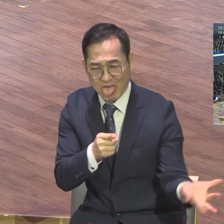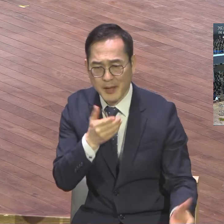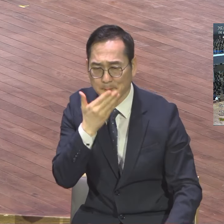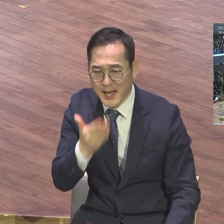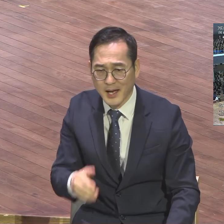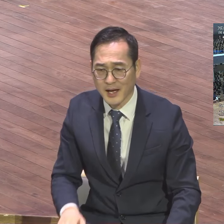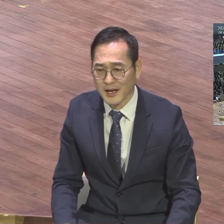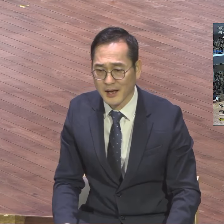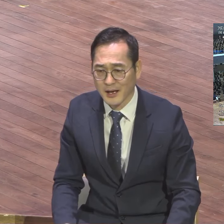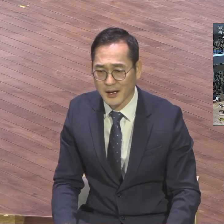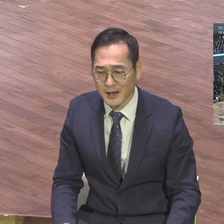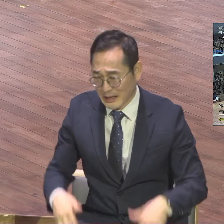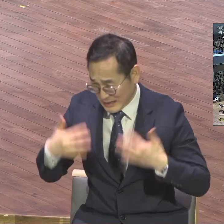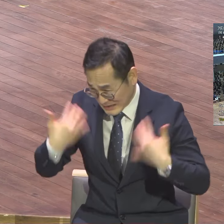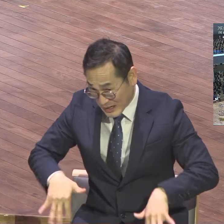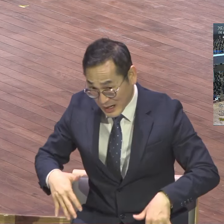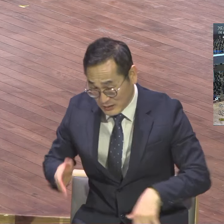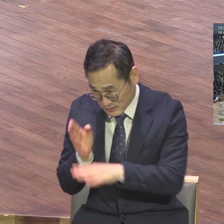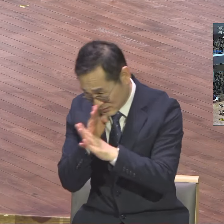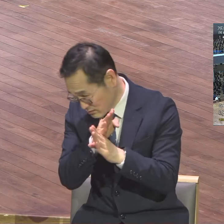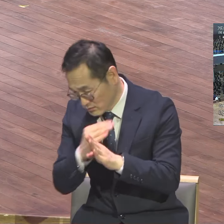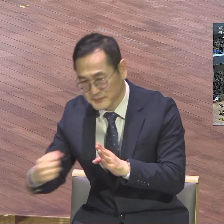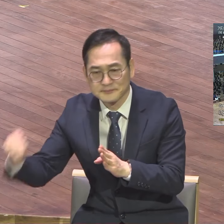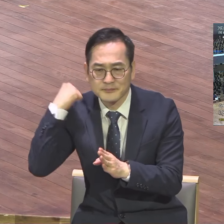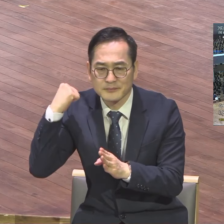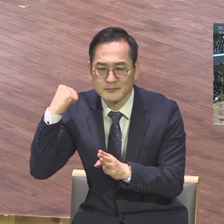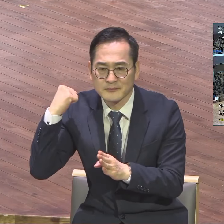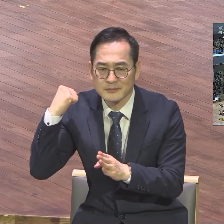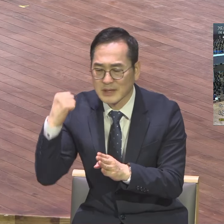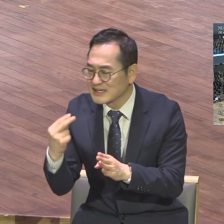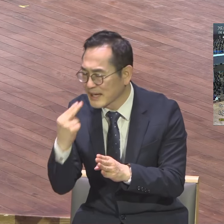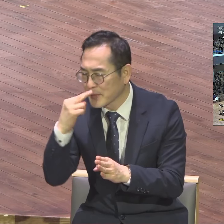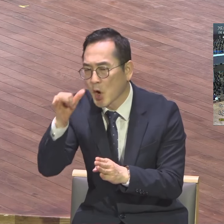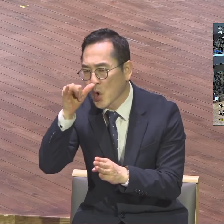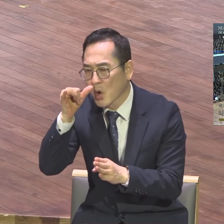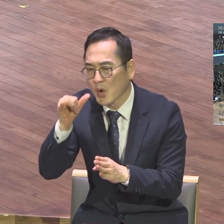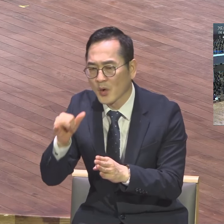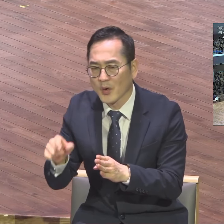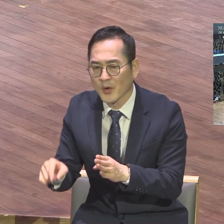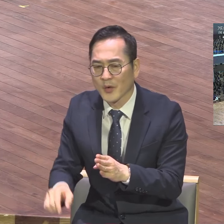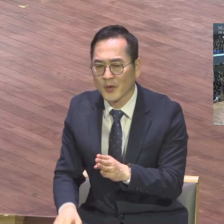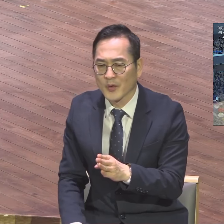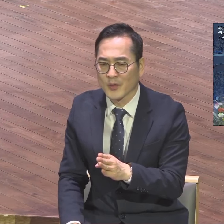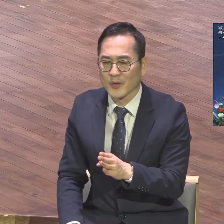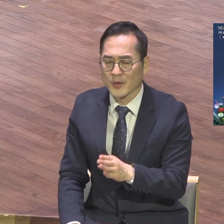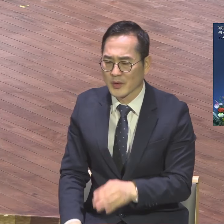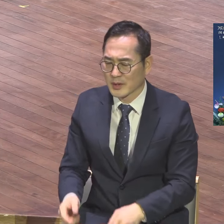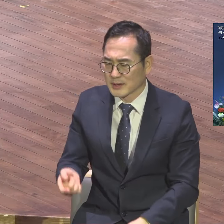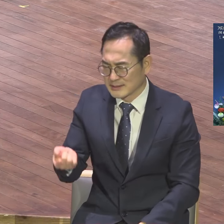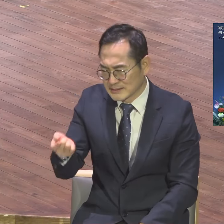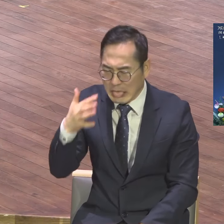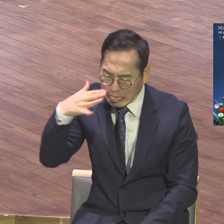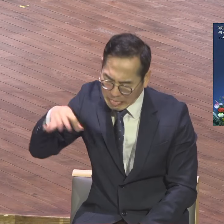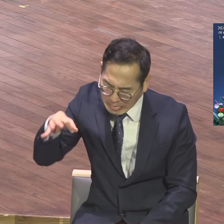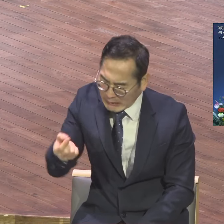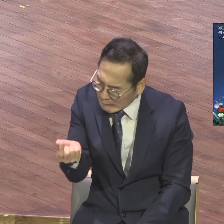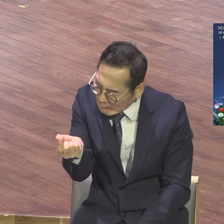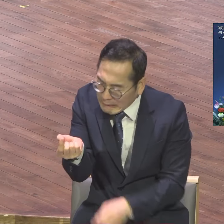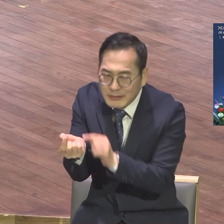자가 강국이 이루겠고 때가 되면 나 여우가 속히 이루리라. 그 작은 자 그 작은 자 하나님 그렇게 하세요.